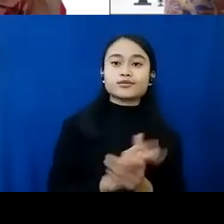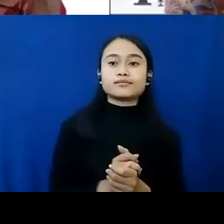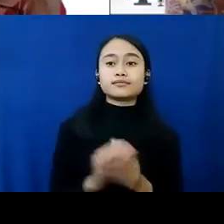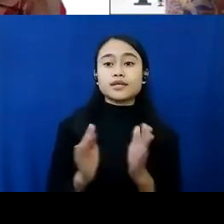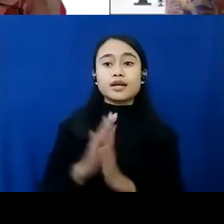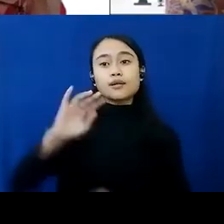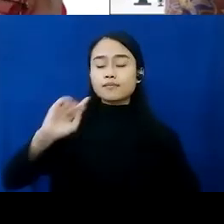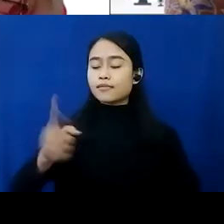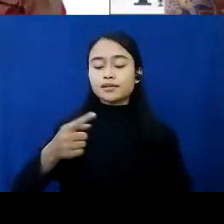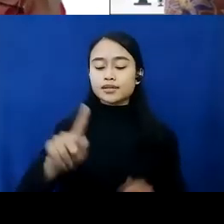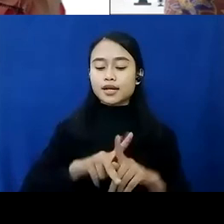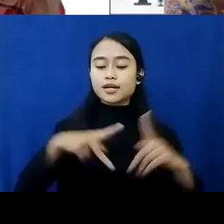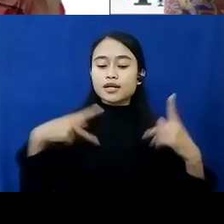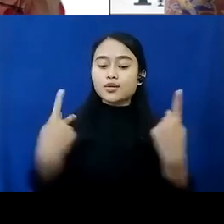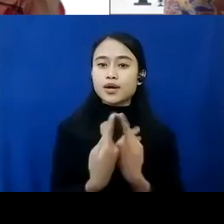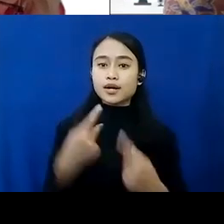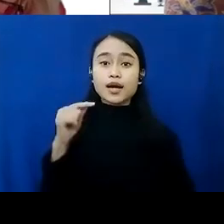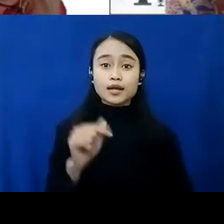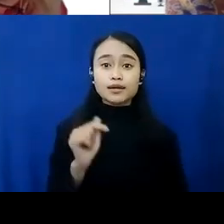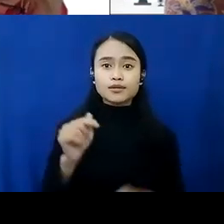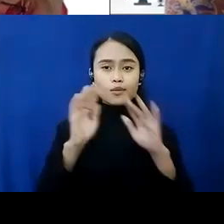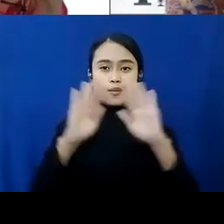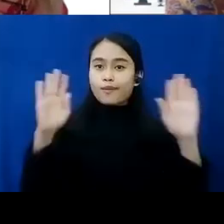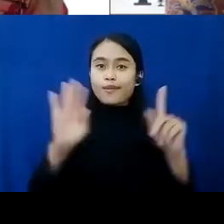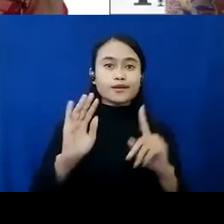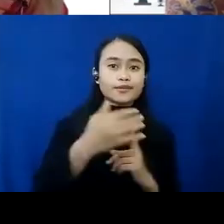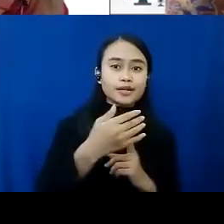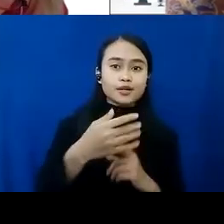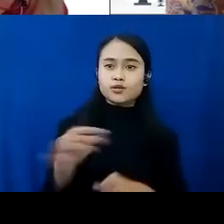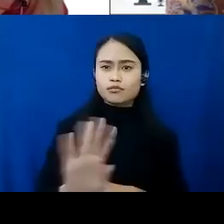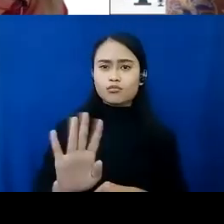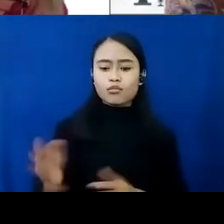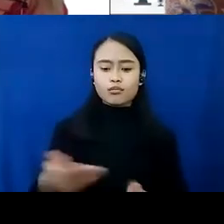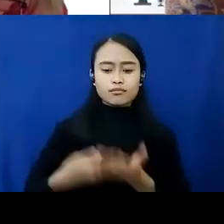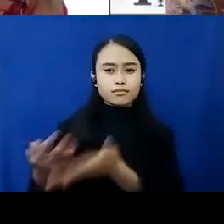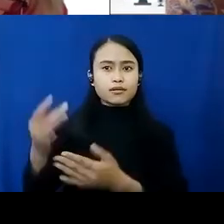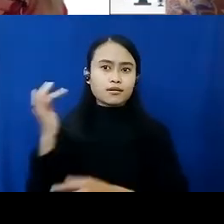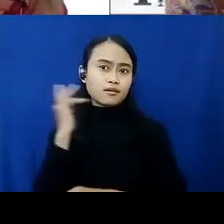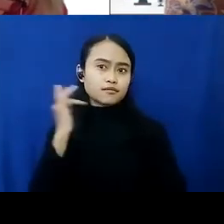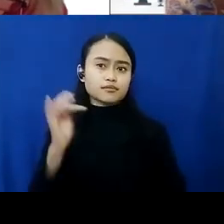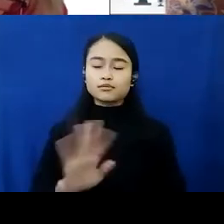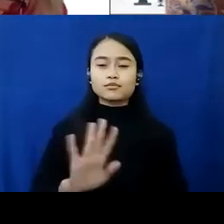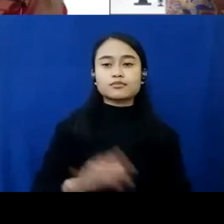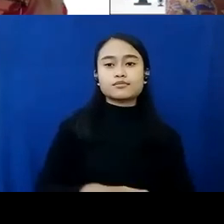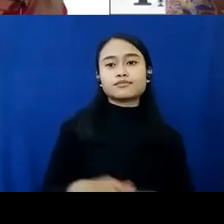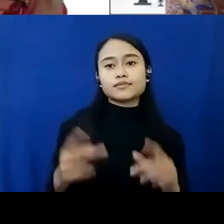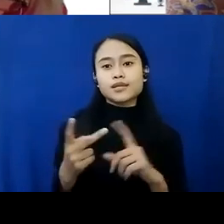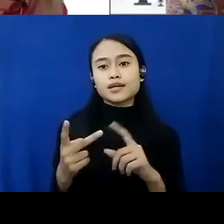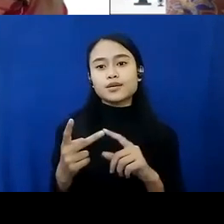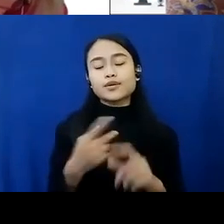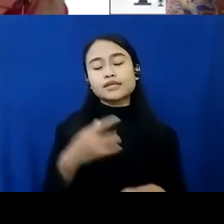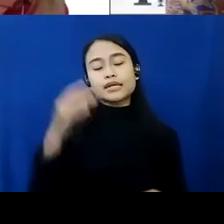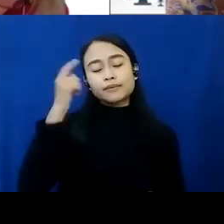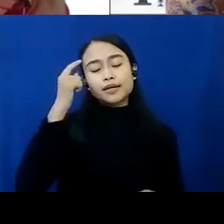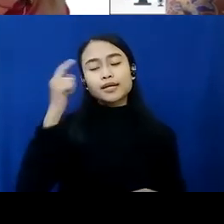agar keluarga itu banyak melindungi, bukan memberikan risiko untuk anak. Nah, yang kedua, saya kira kita